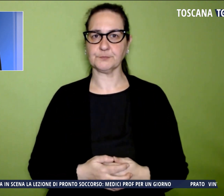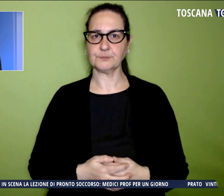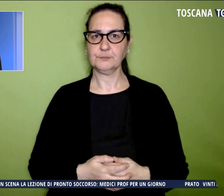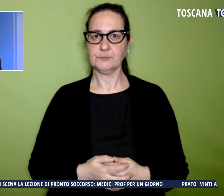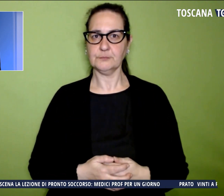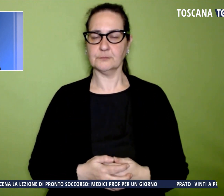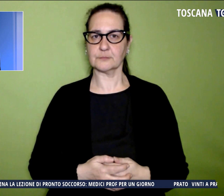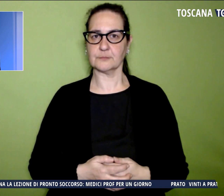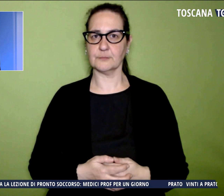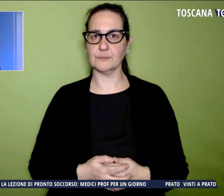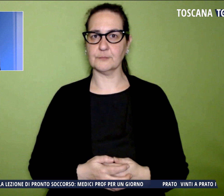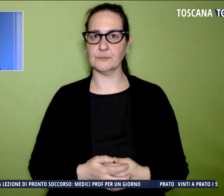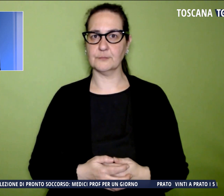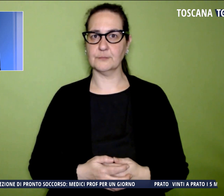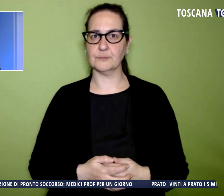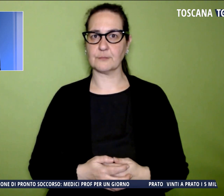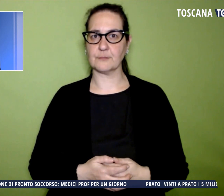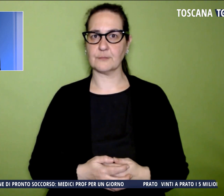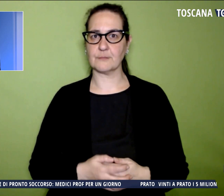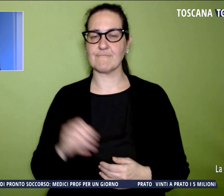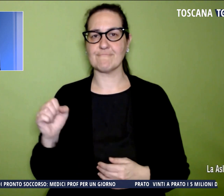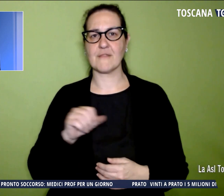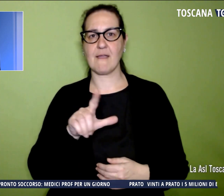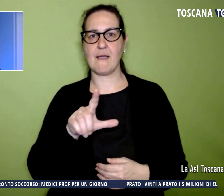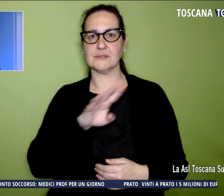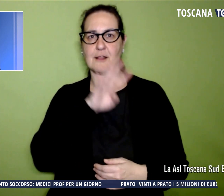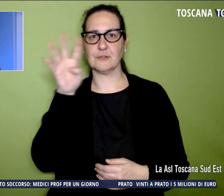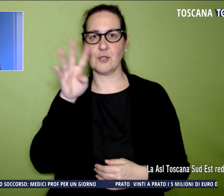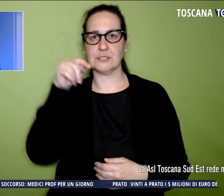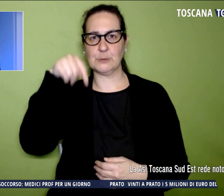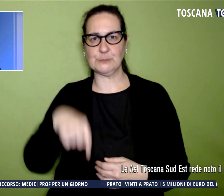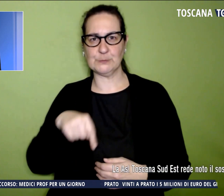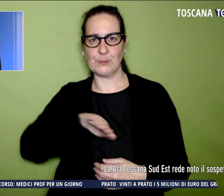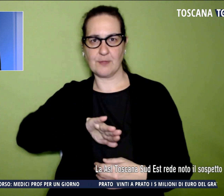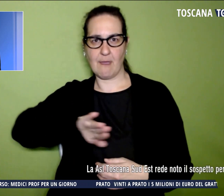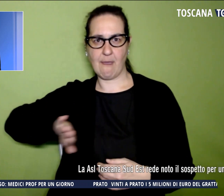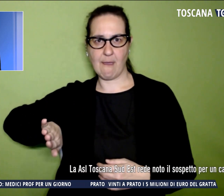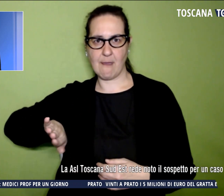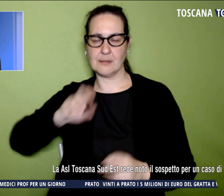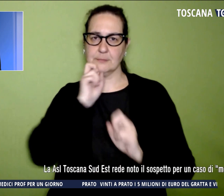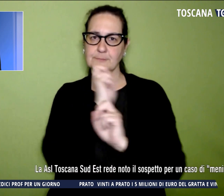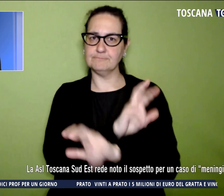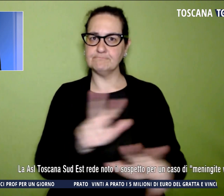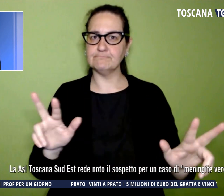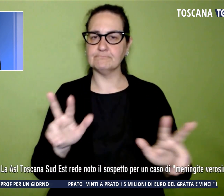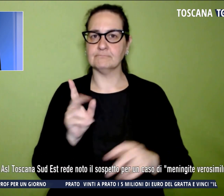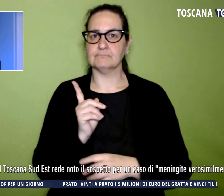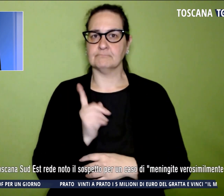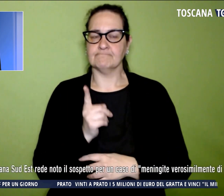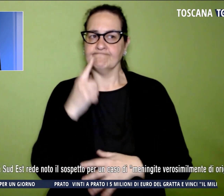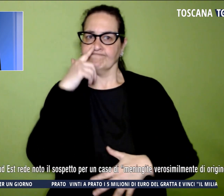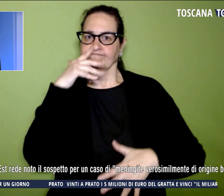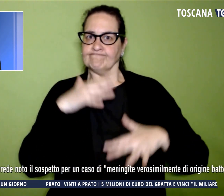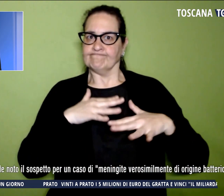La ASL Toscana Sud-Est rende noto il sospetto per un